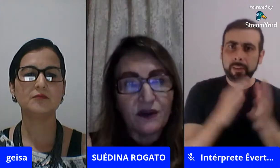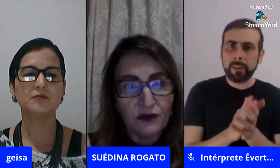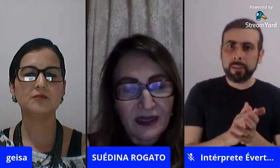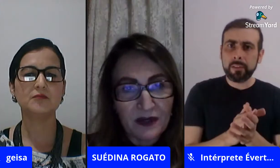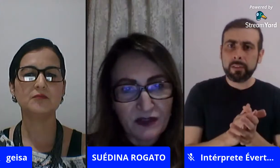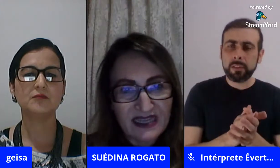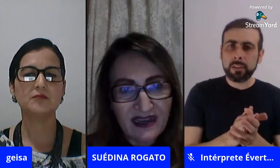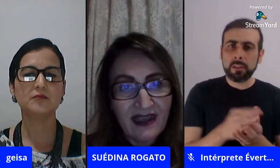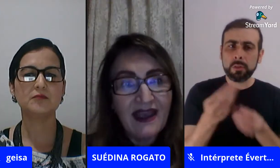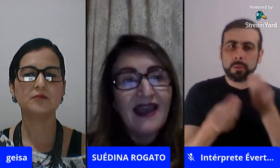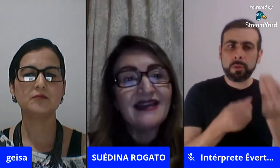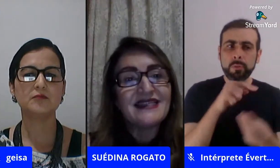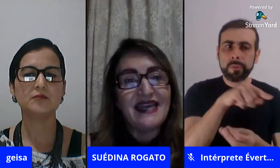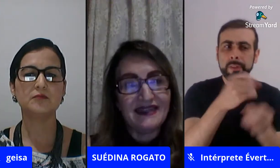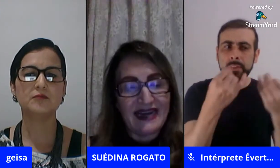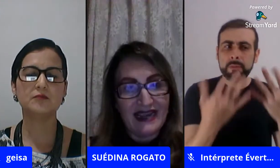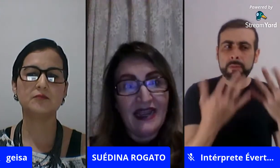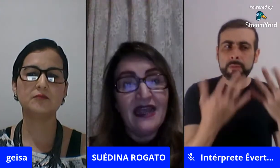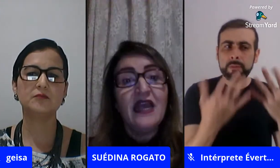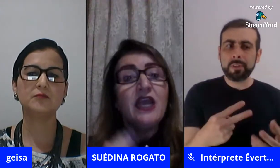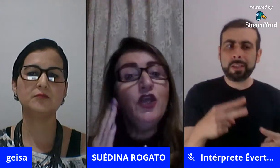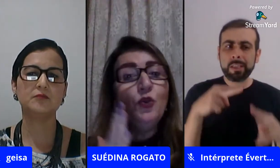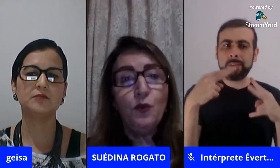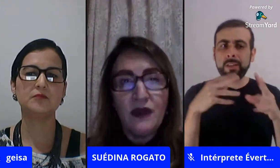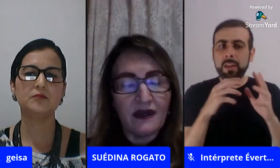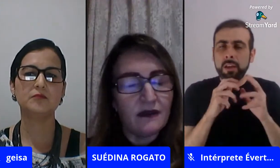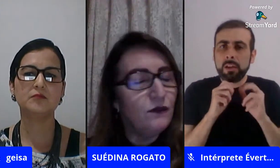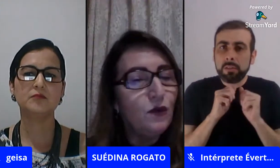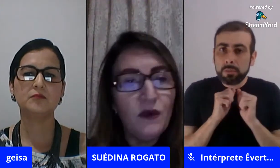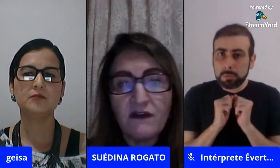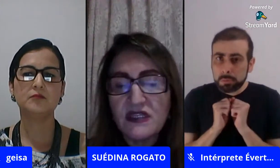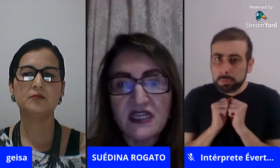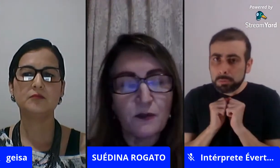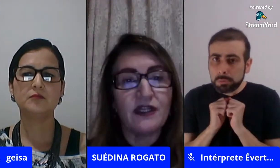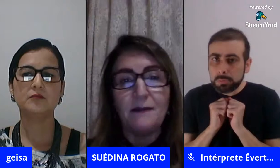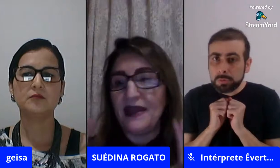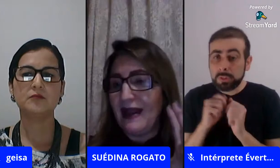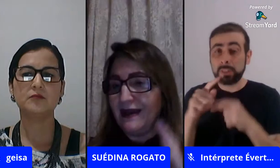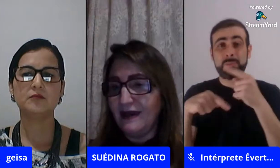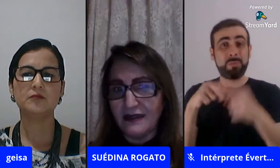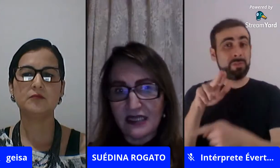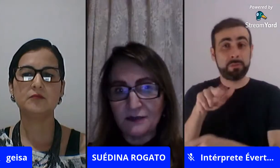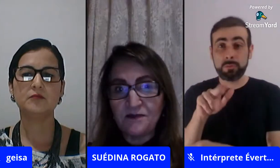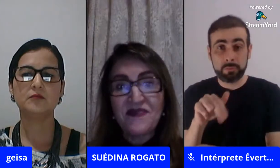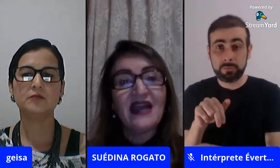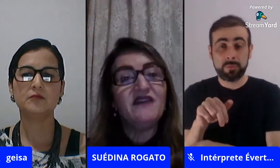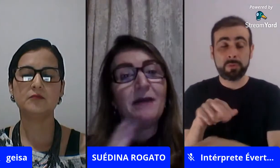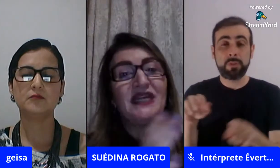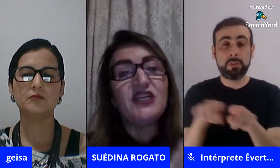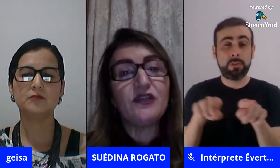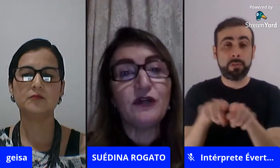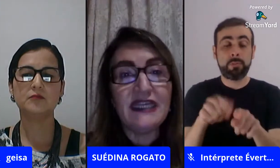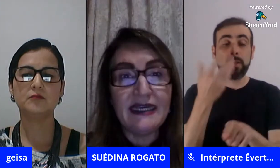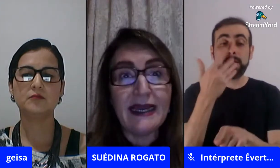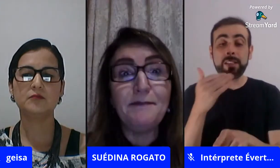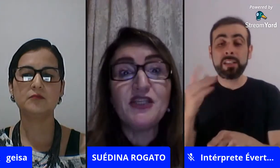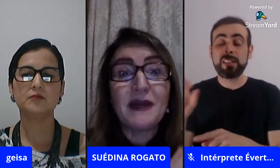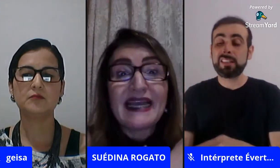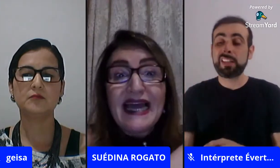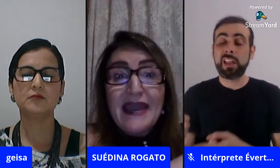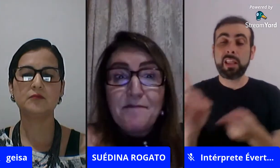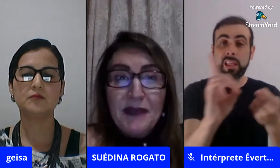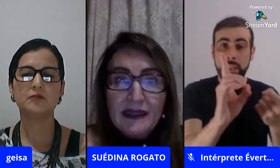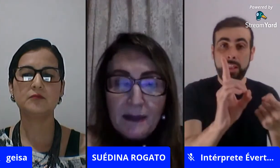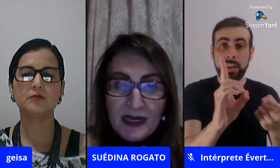confiança em contar para você ela se retrai e nunca nunca vocês podem pegar a criança levar para a diretoria